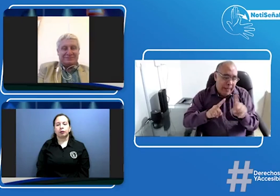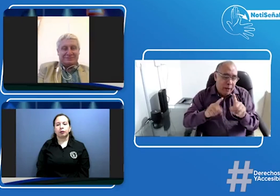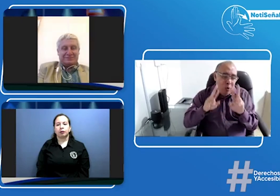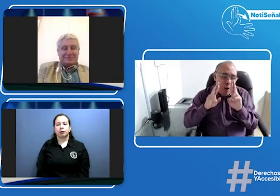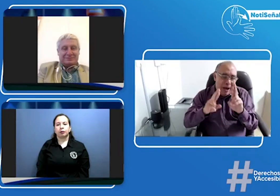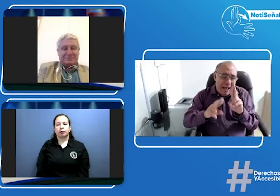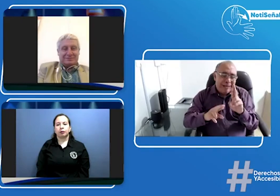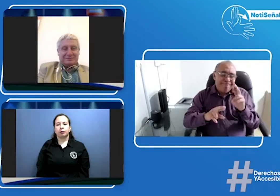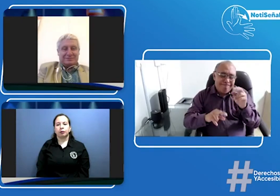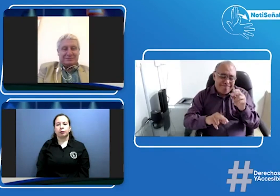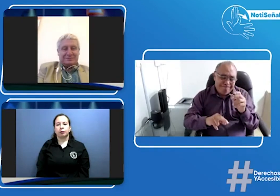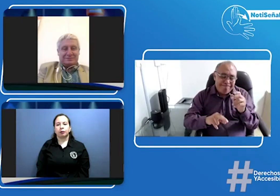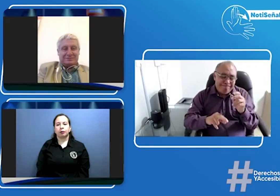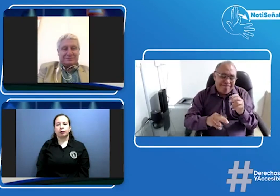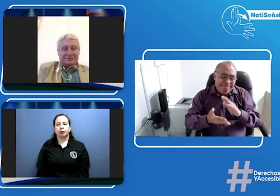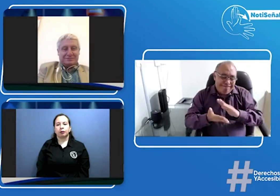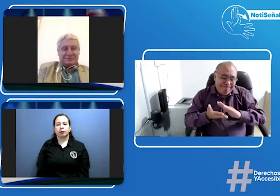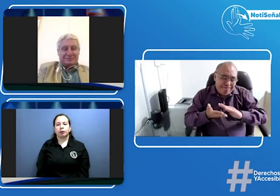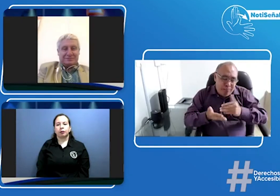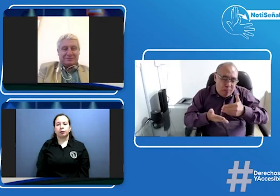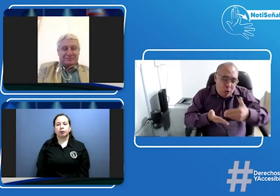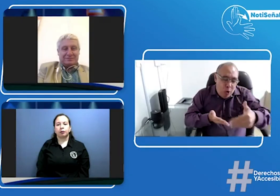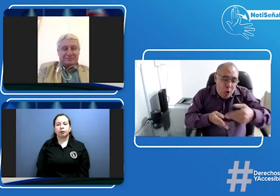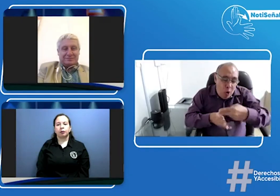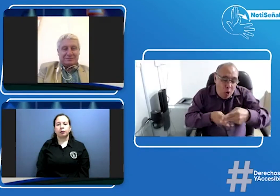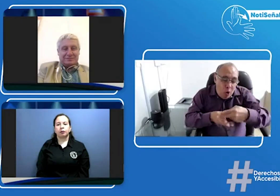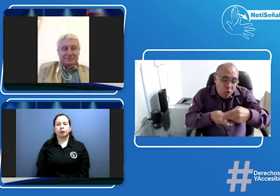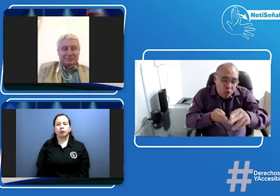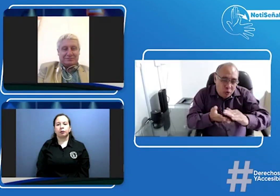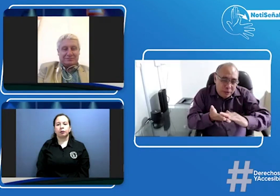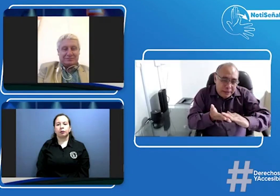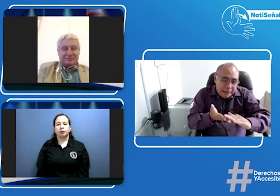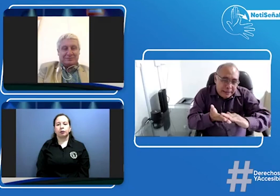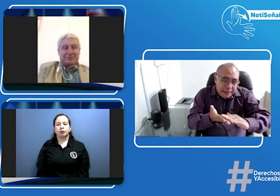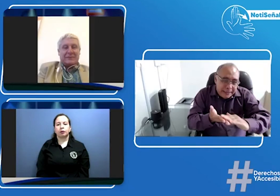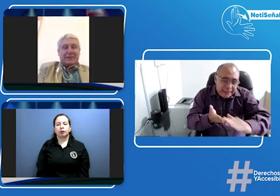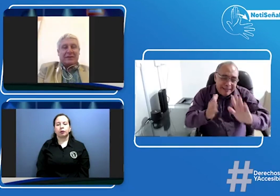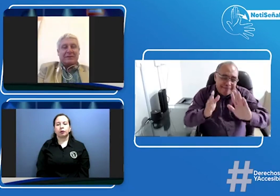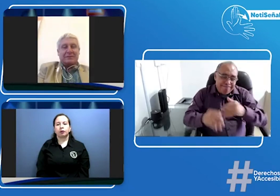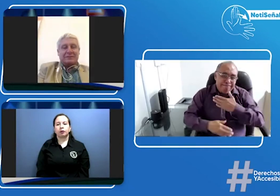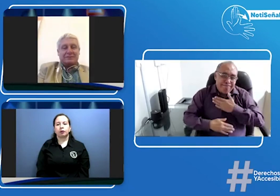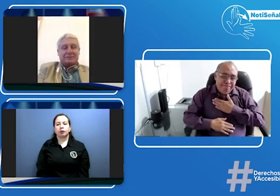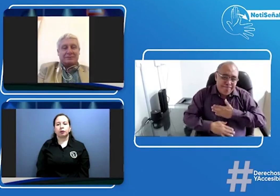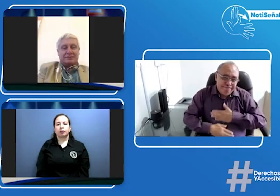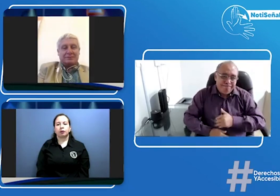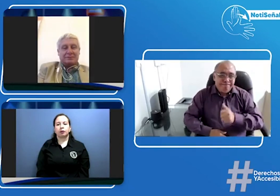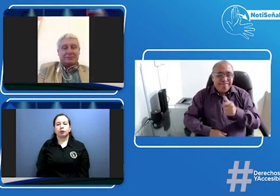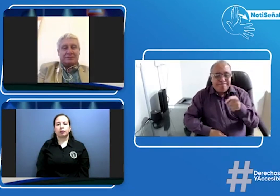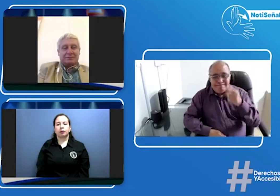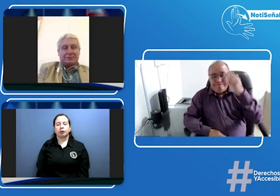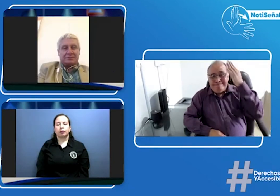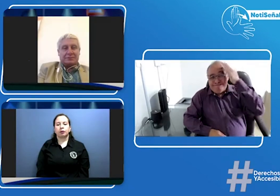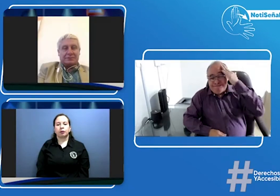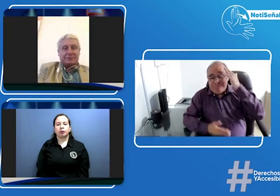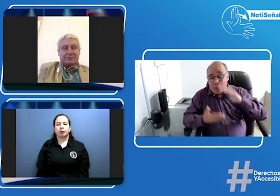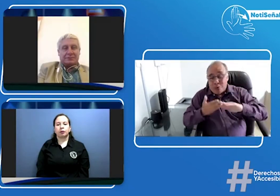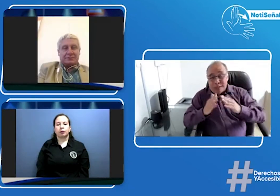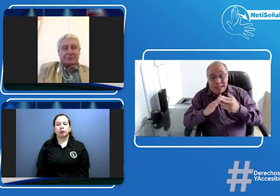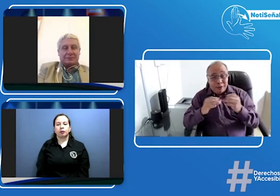para las personas sordas que todavía presenta algunas trabas esperemos que esto pueda terminar pronto y de